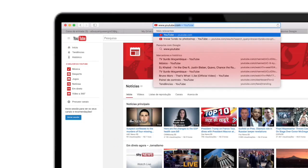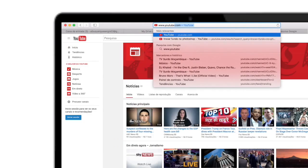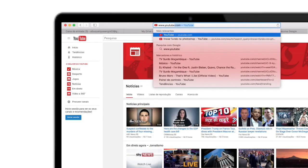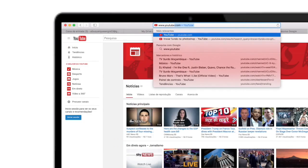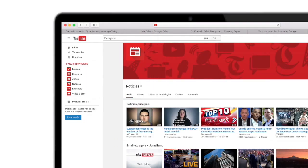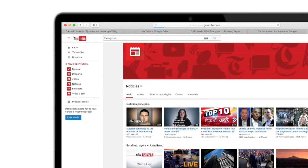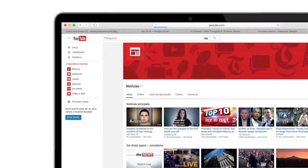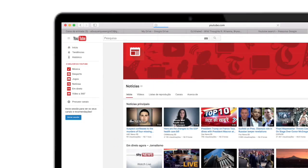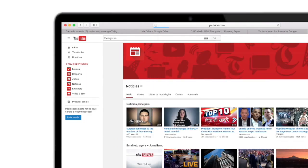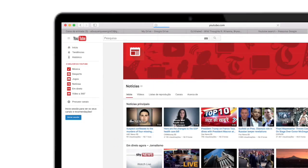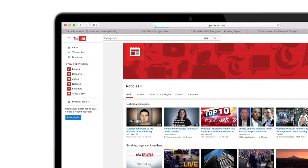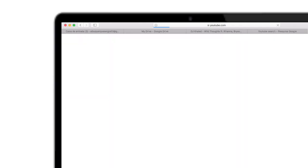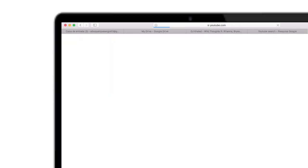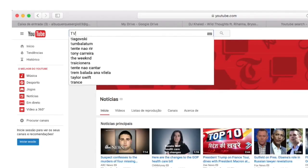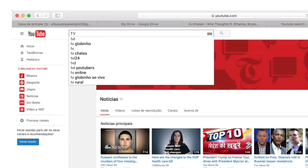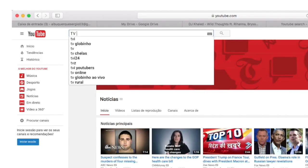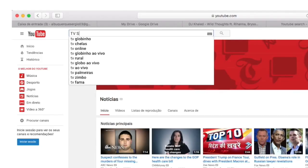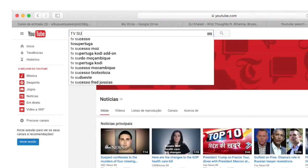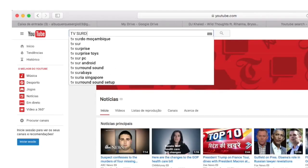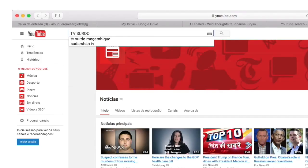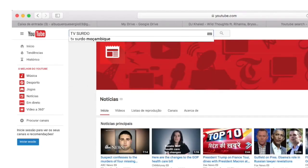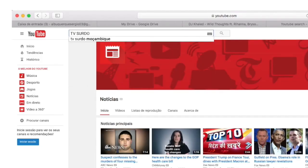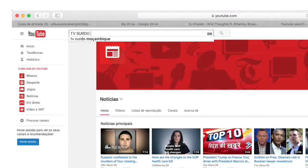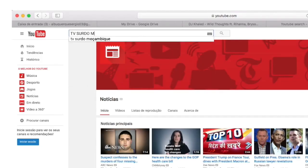YouTube, procurar TV surdo Moçambique.